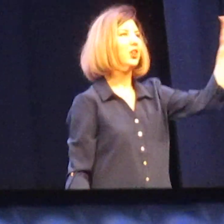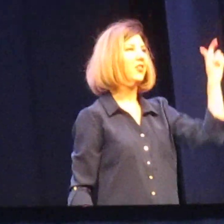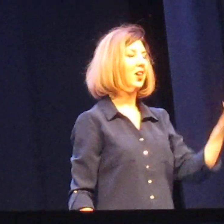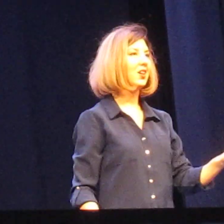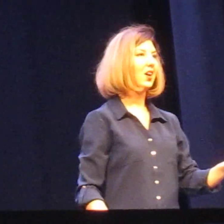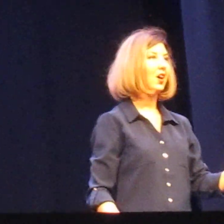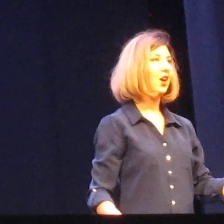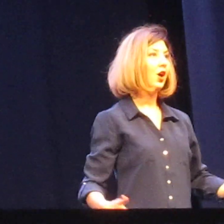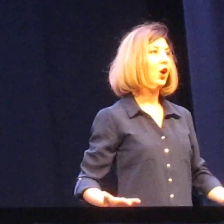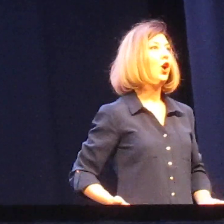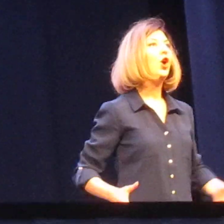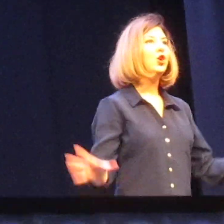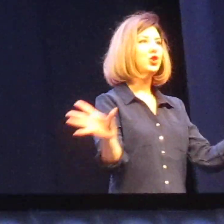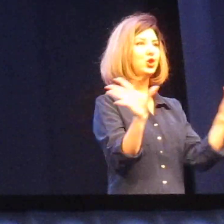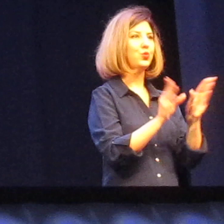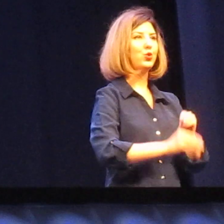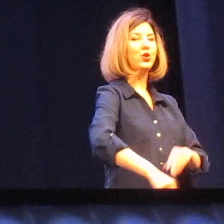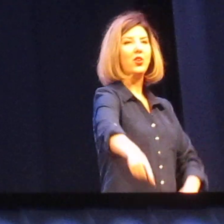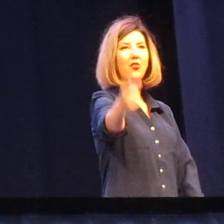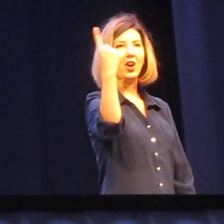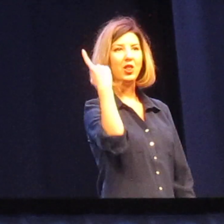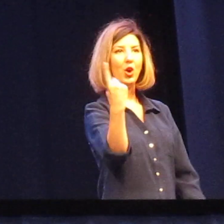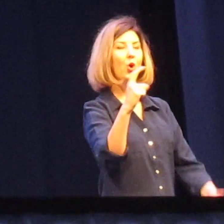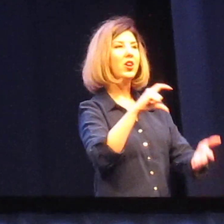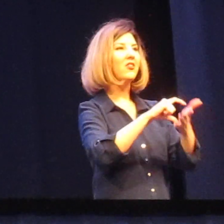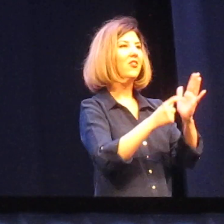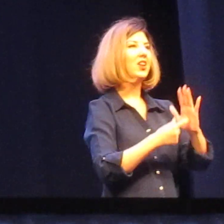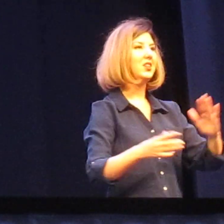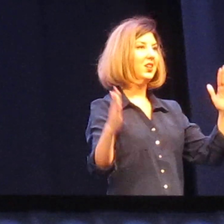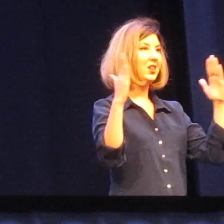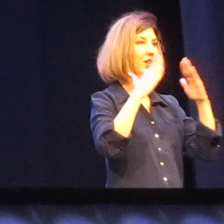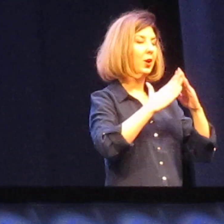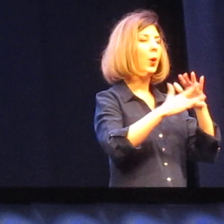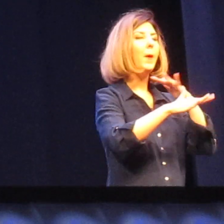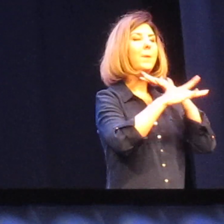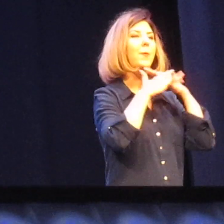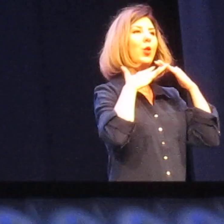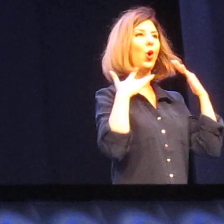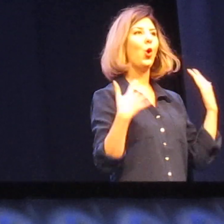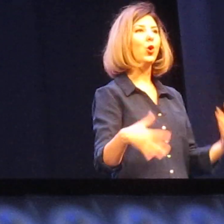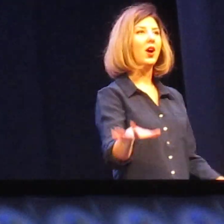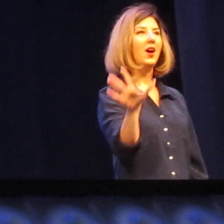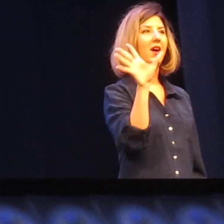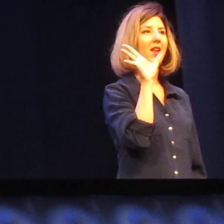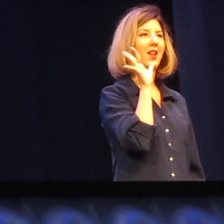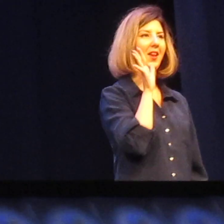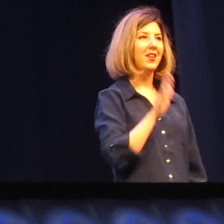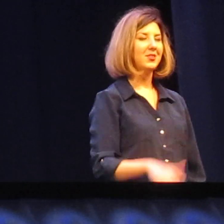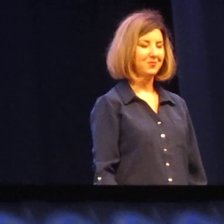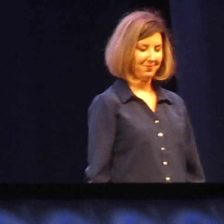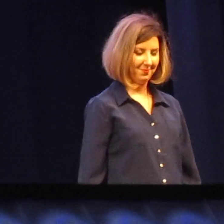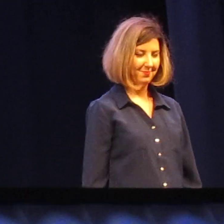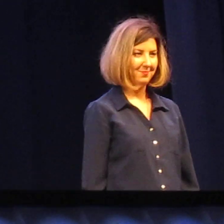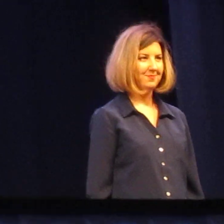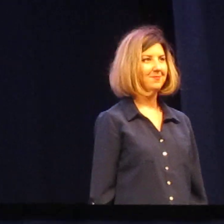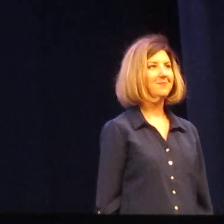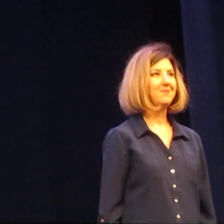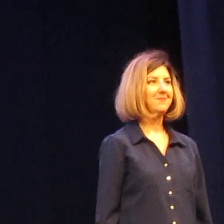человек живут в одной квартире много лет.